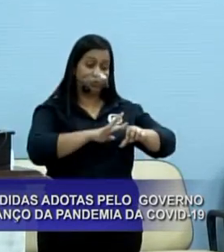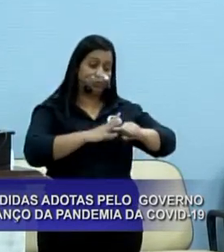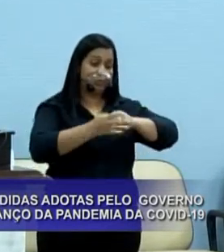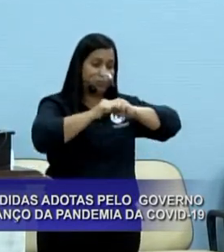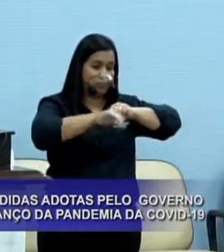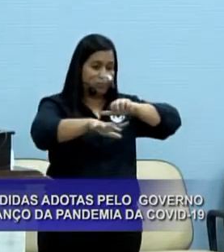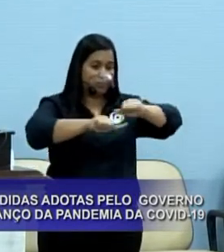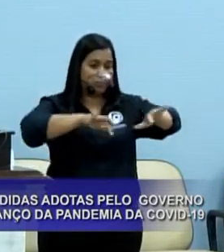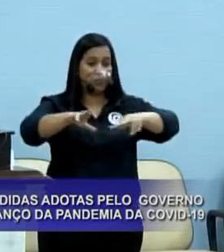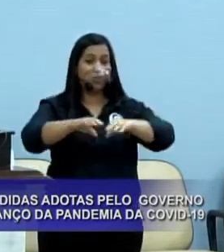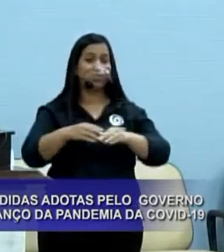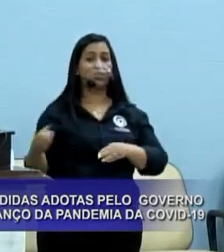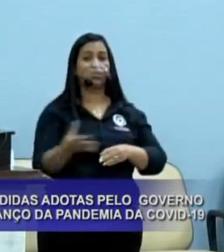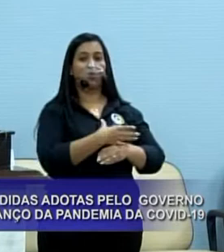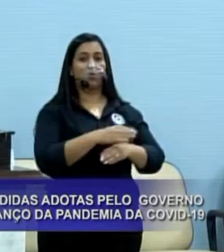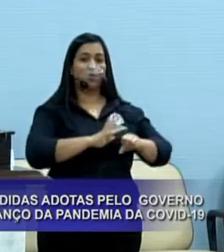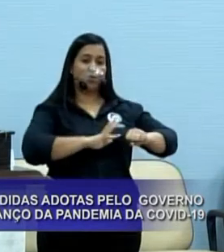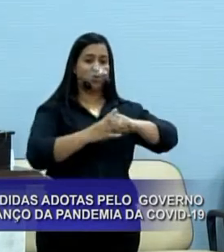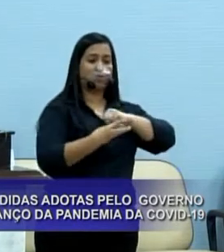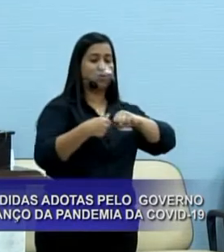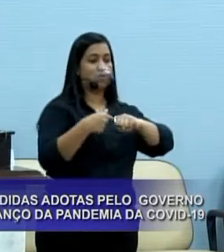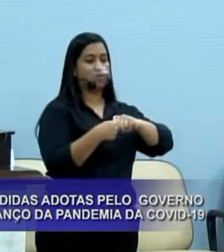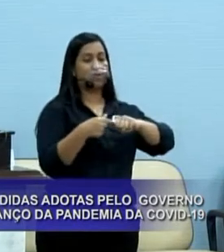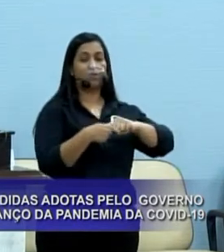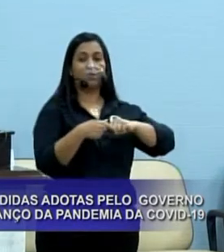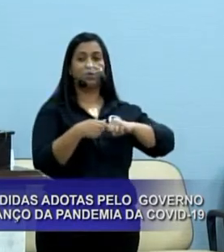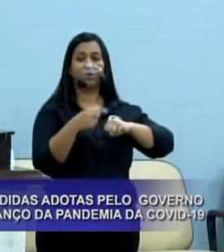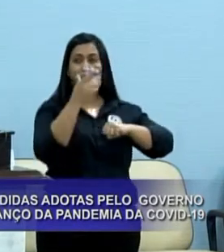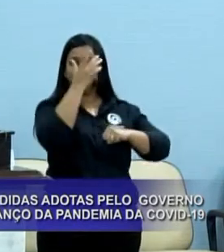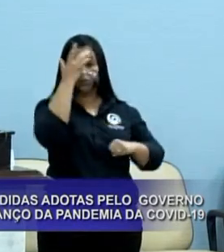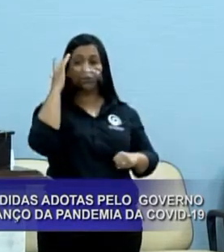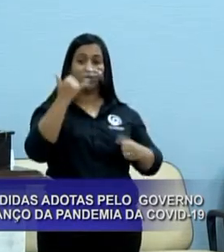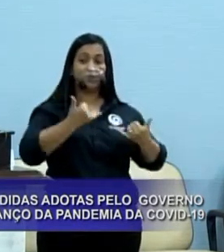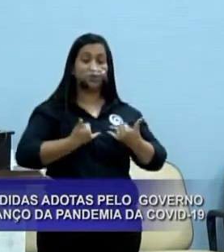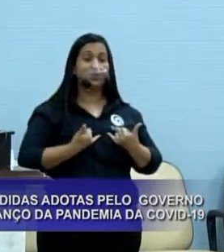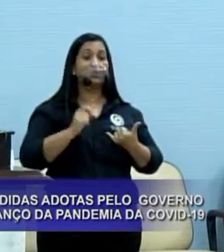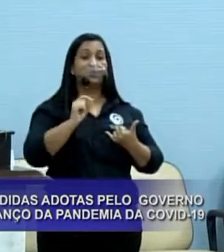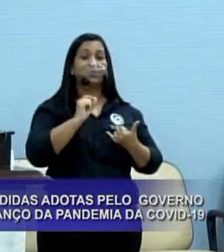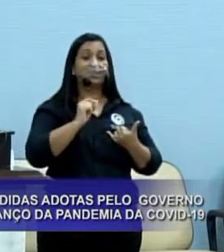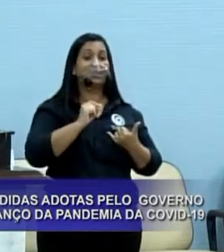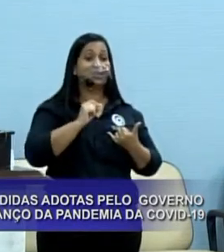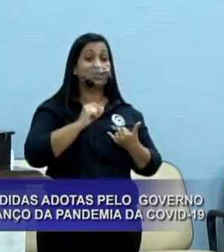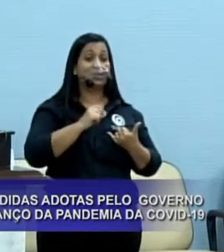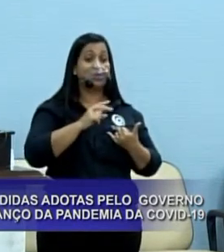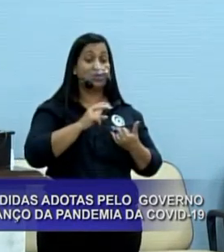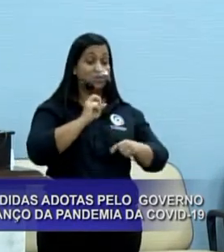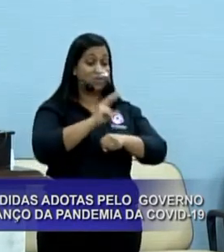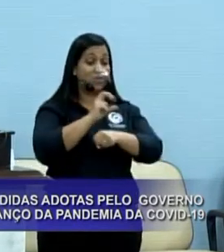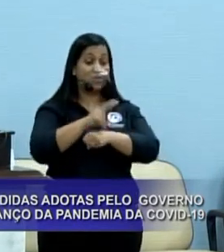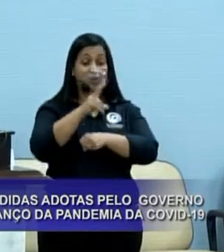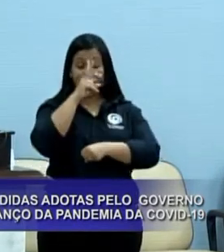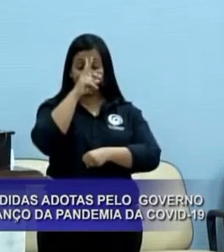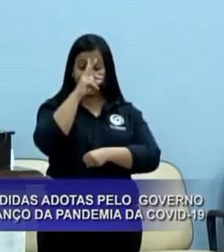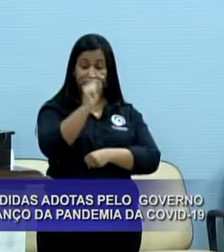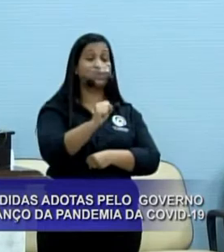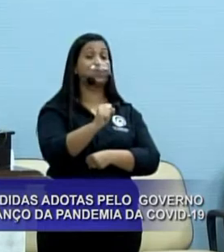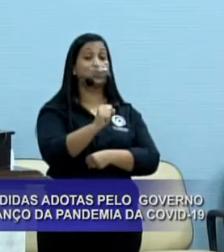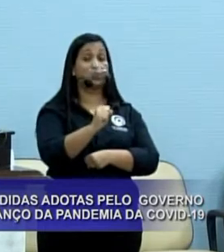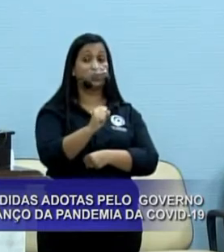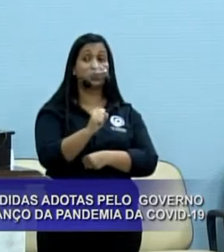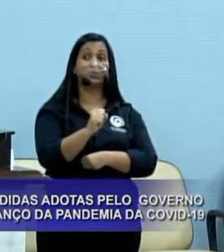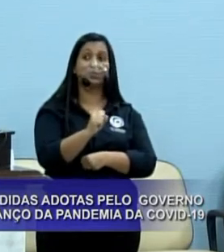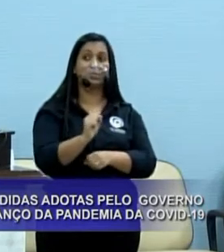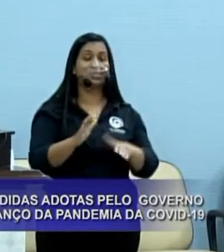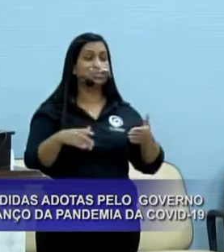nova cepa, as pessoas que têm chegado aos hospitais estão com uma carga viral mais alta, esse vírus não está de brincadeira, ele vem piorando